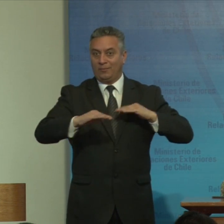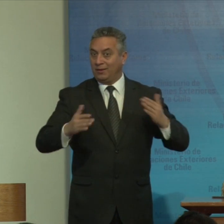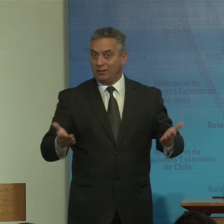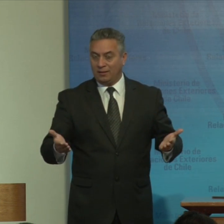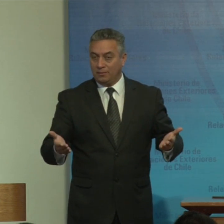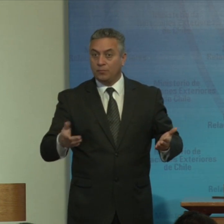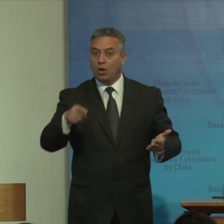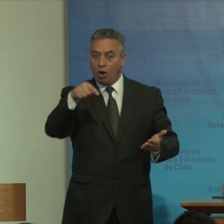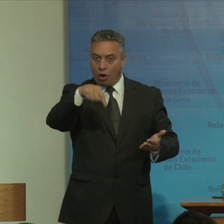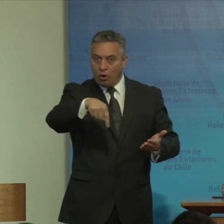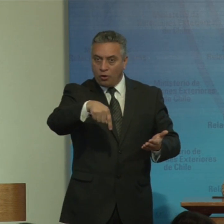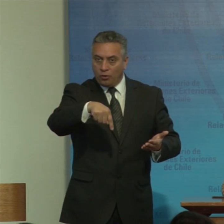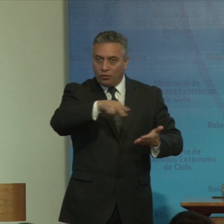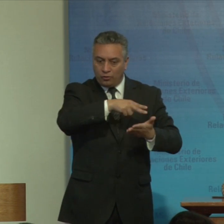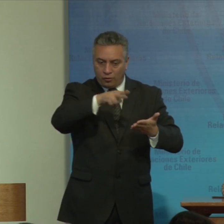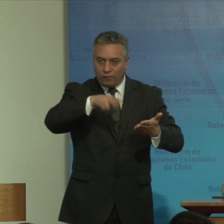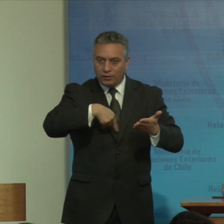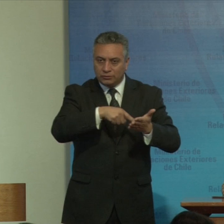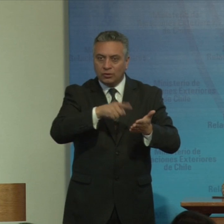la convención tiene